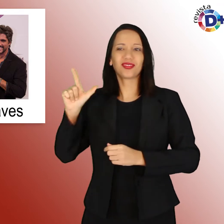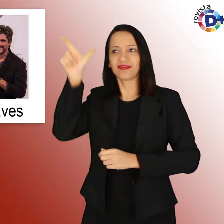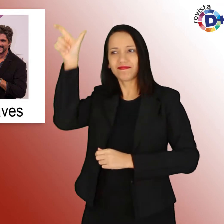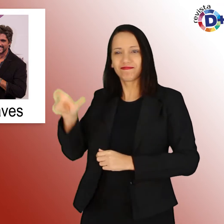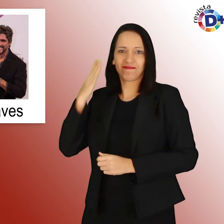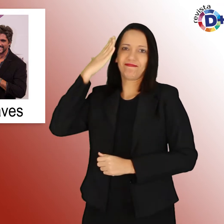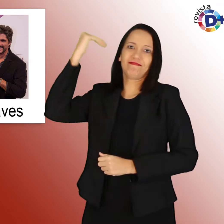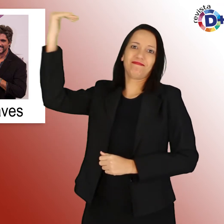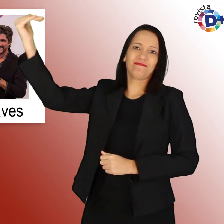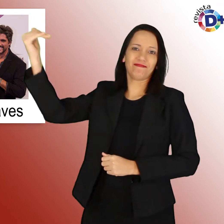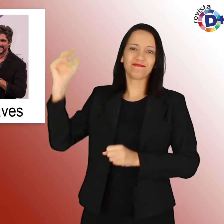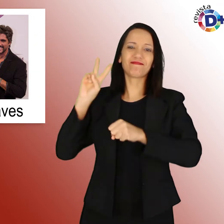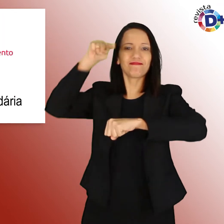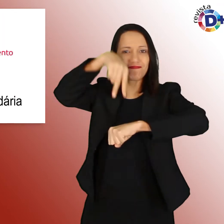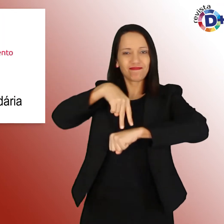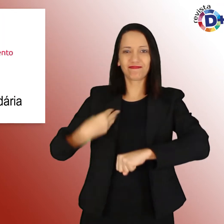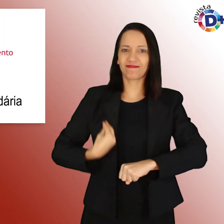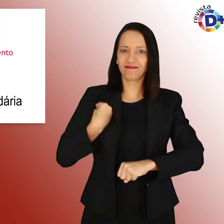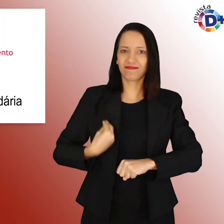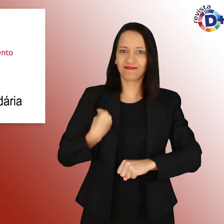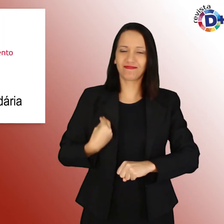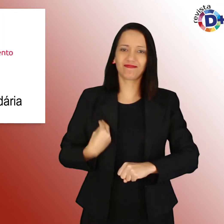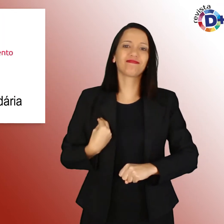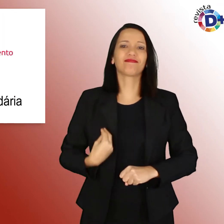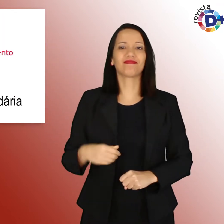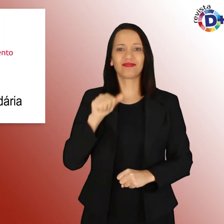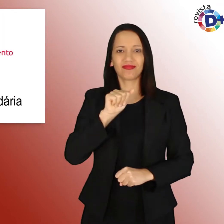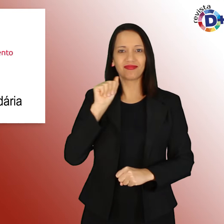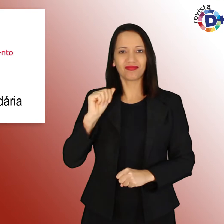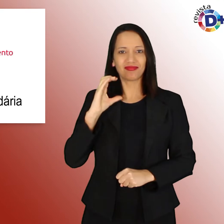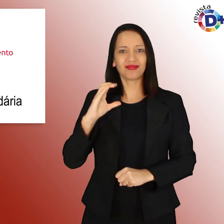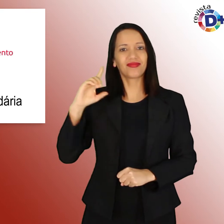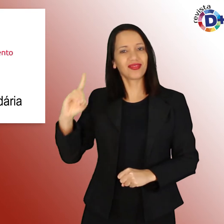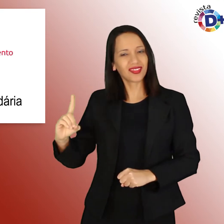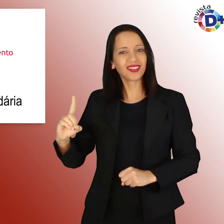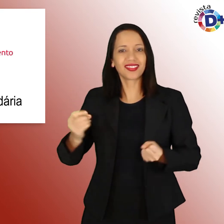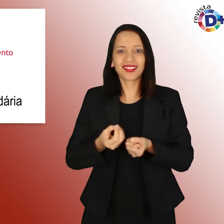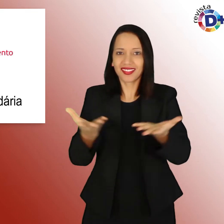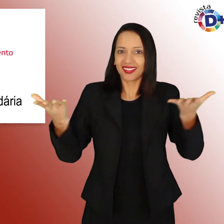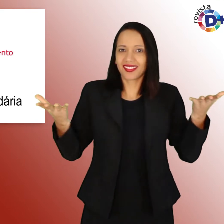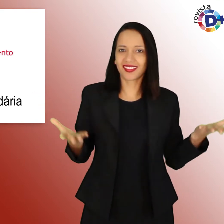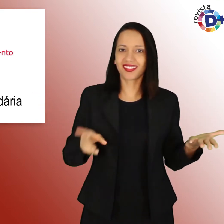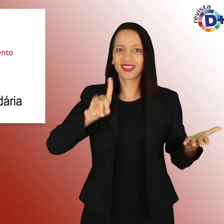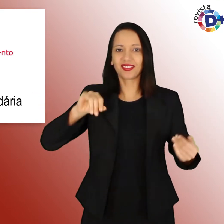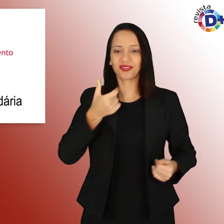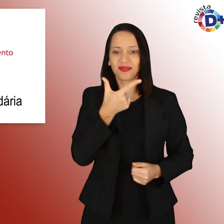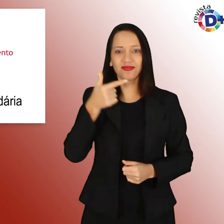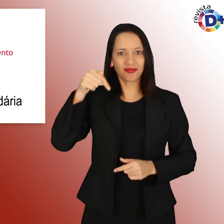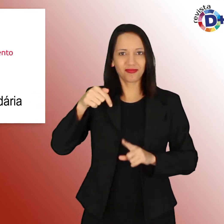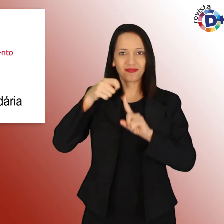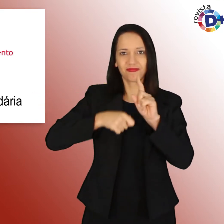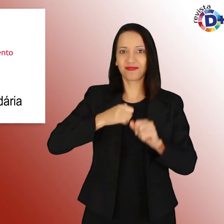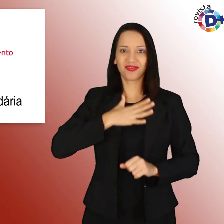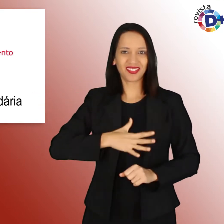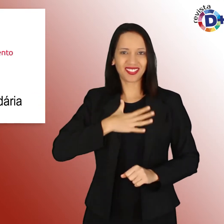A AACD irá realizar no dia 27 de agosto a segunda noite